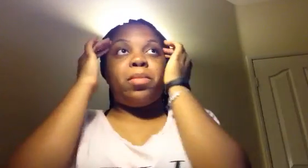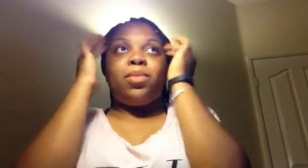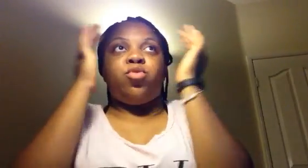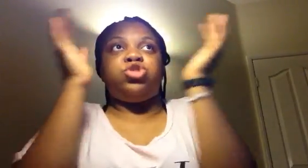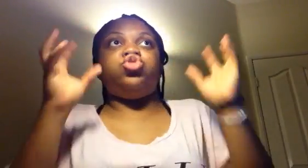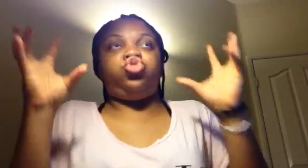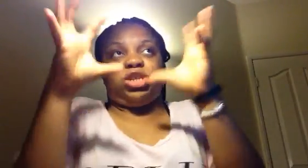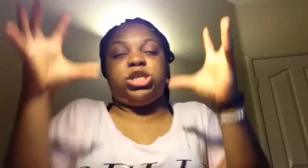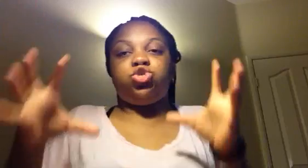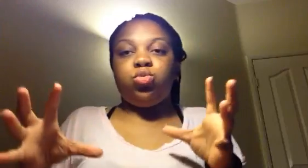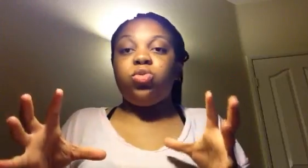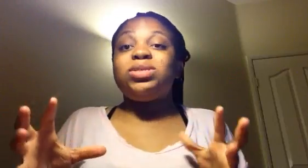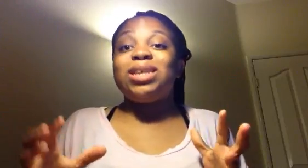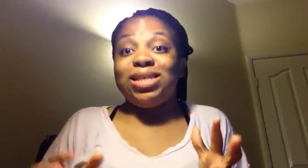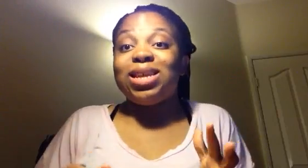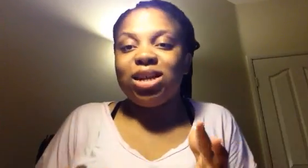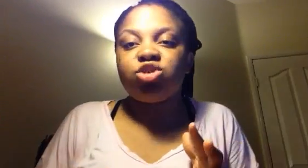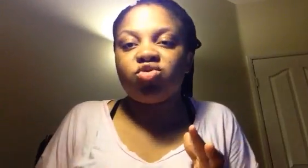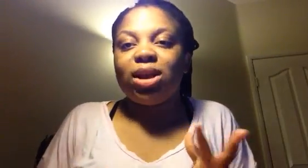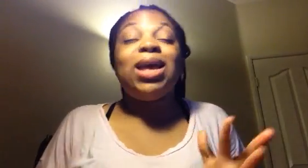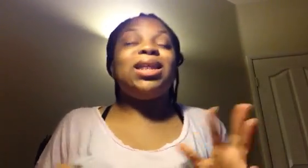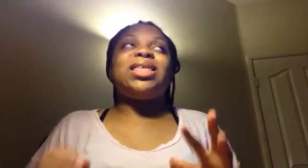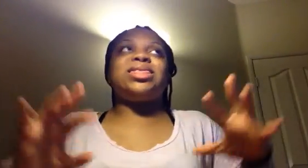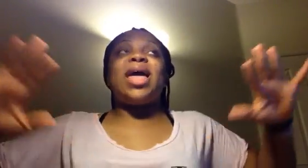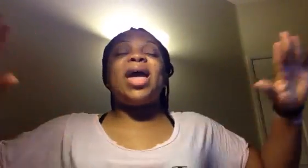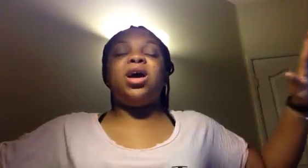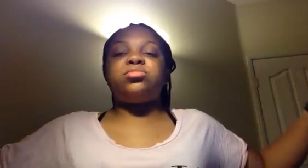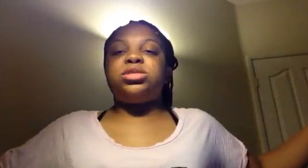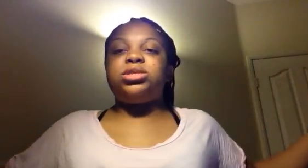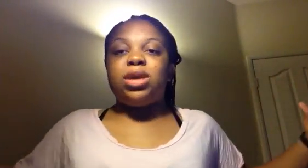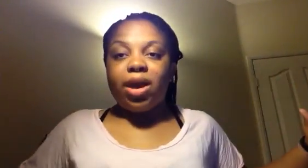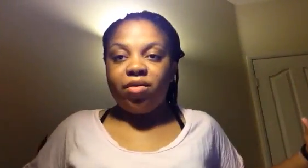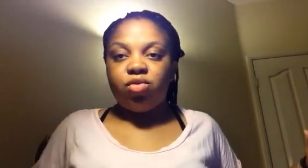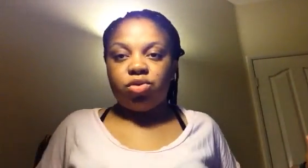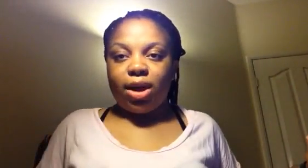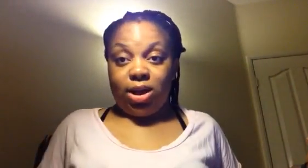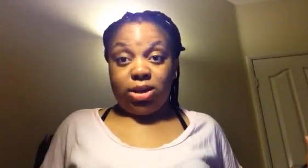pourquoi je crie sur mon site international, la terre entière vous regarde.